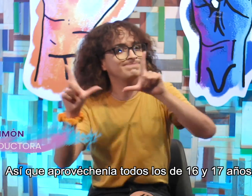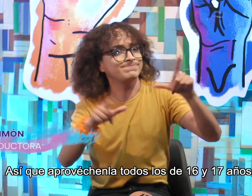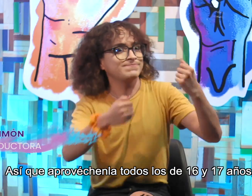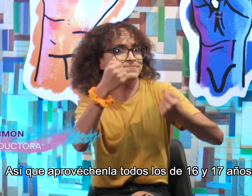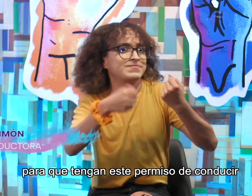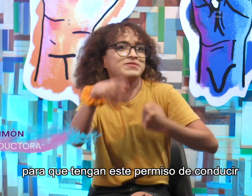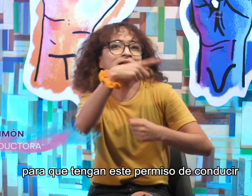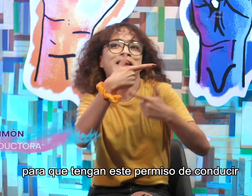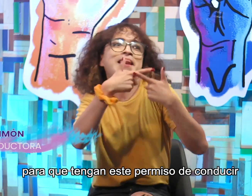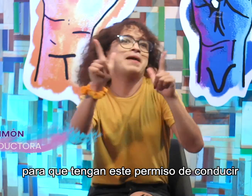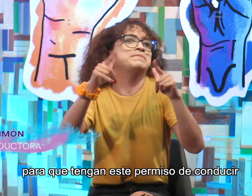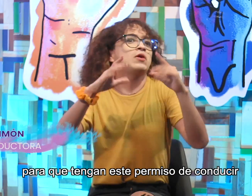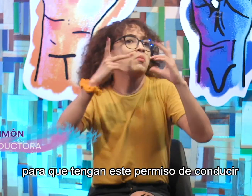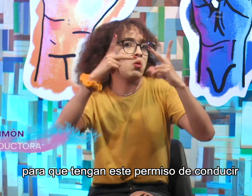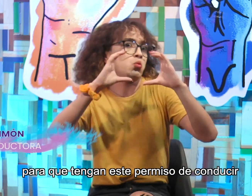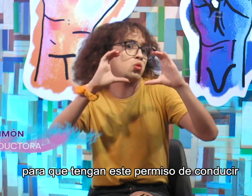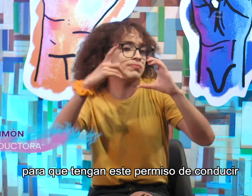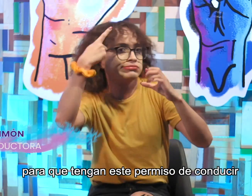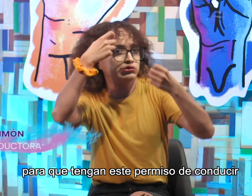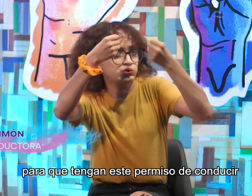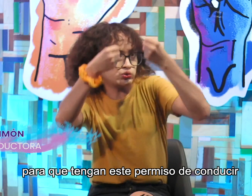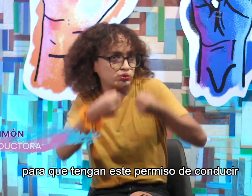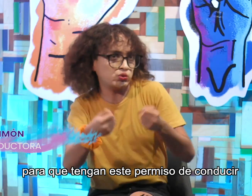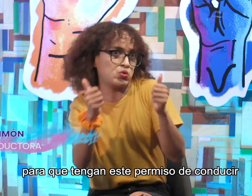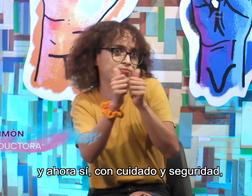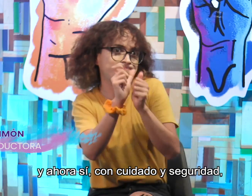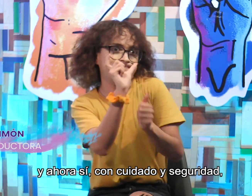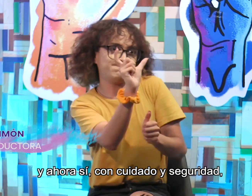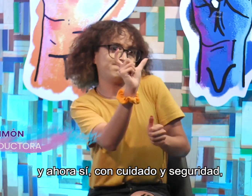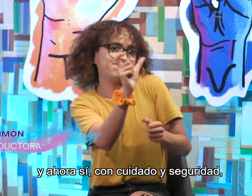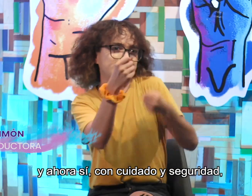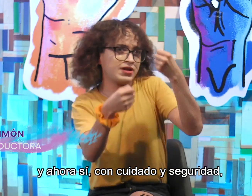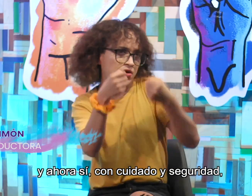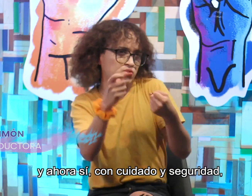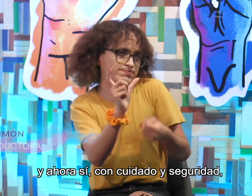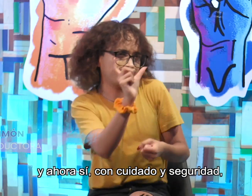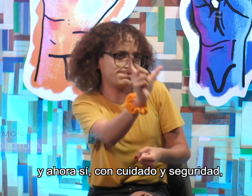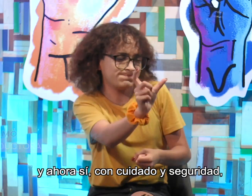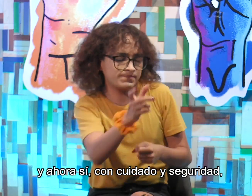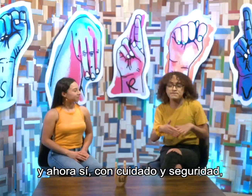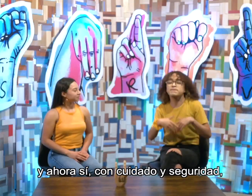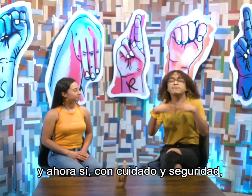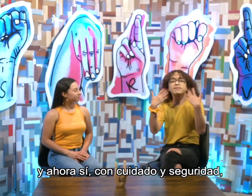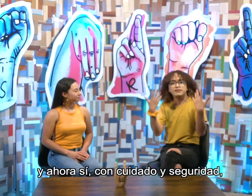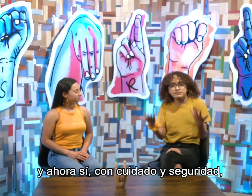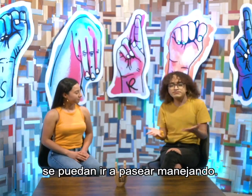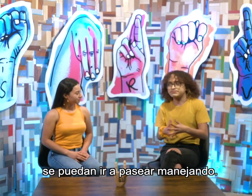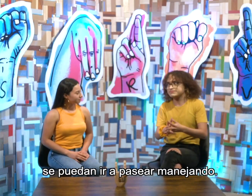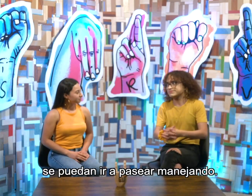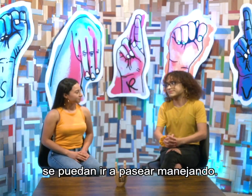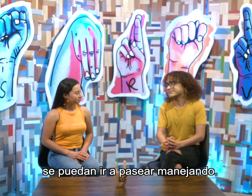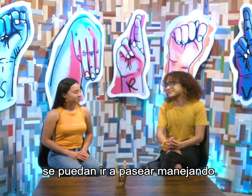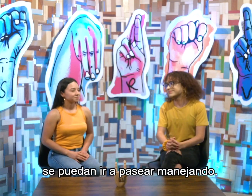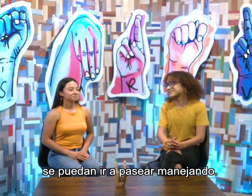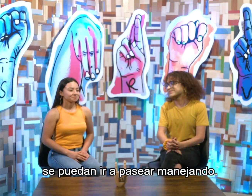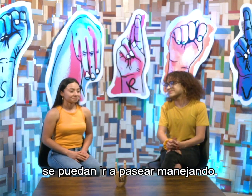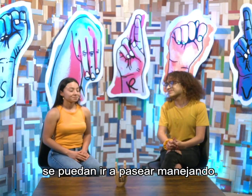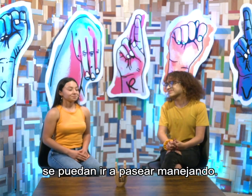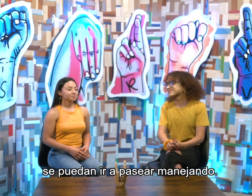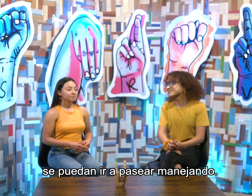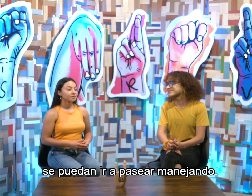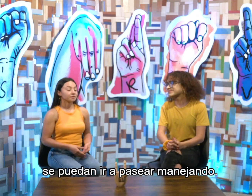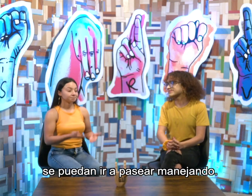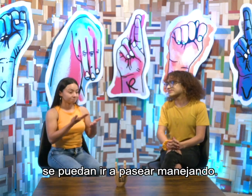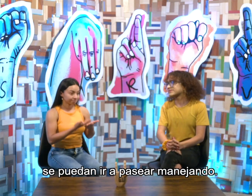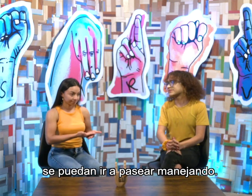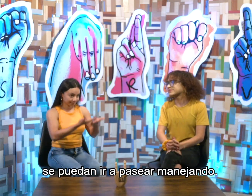17 años, para que tengan este permiso de conducir. Y ahora sí, con cuidado y seguridad, se puedan ir a pasear